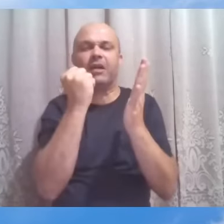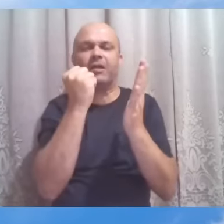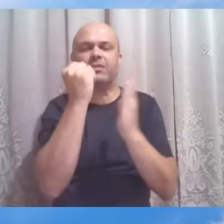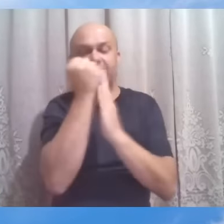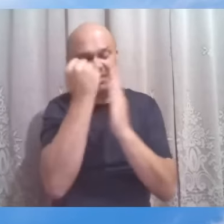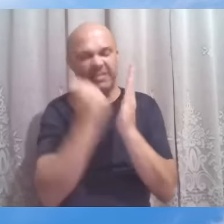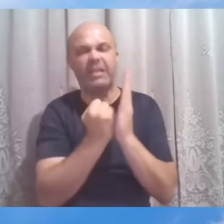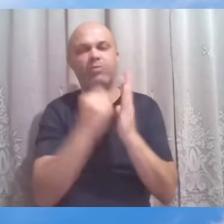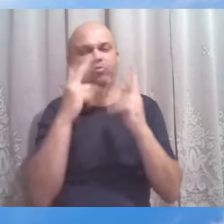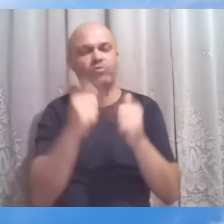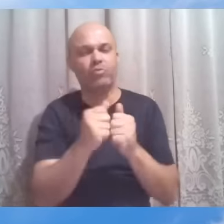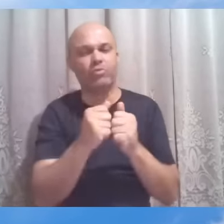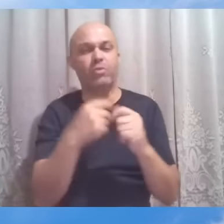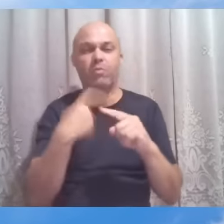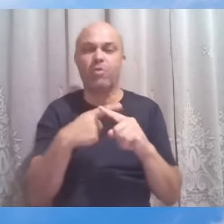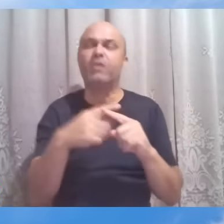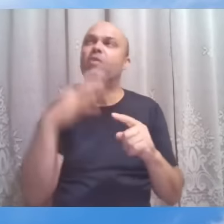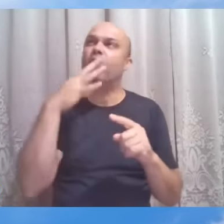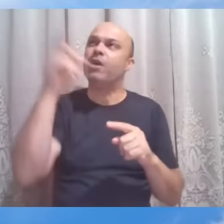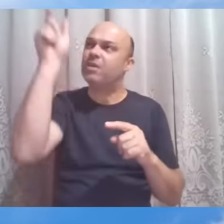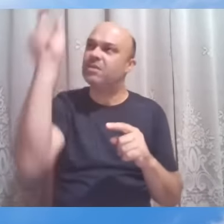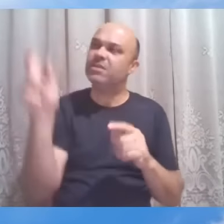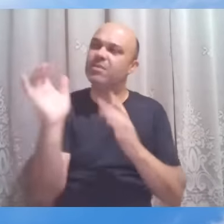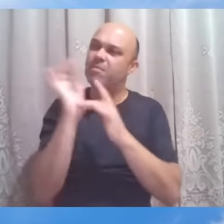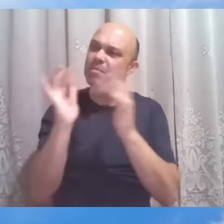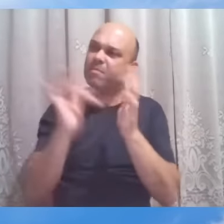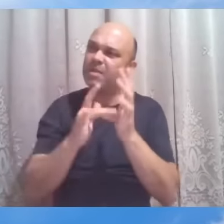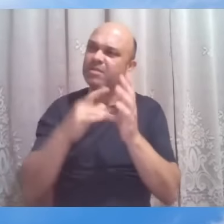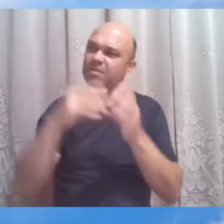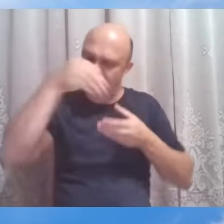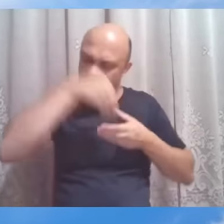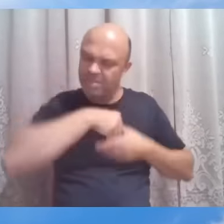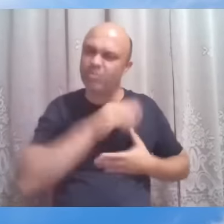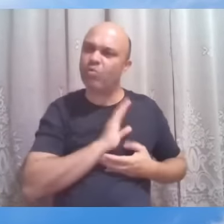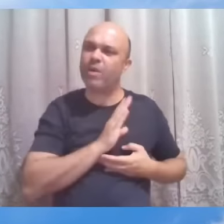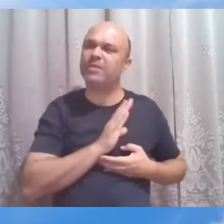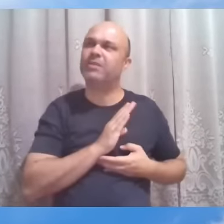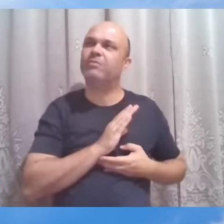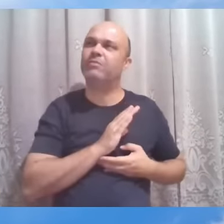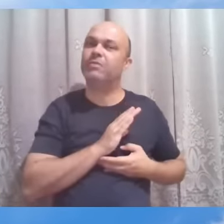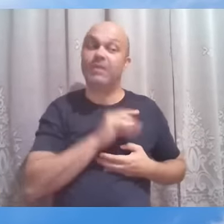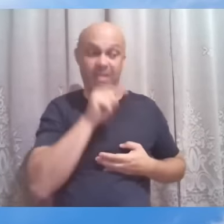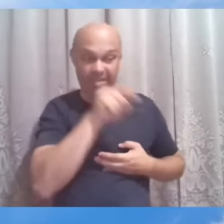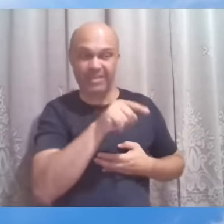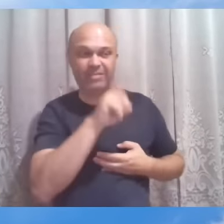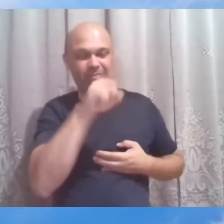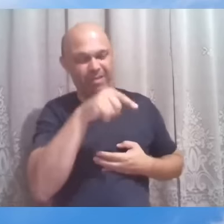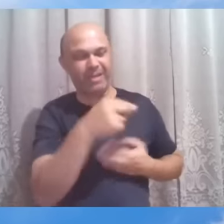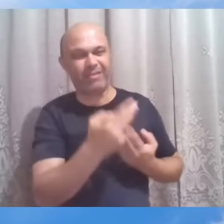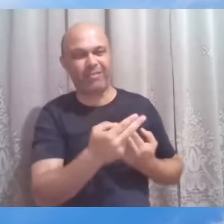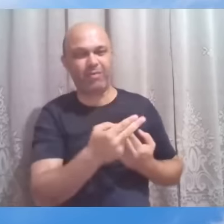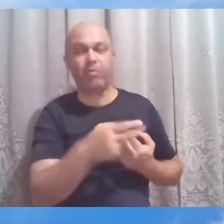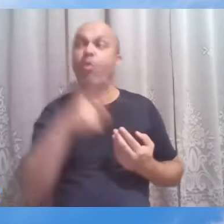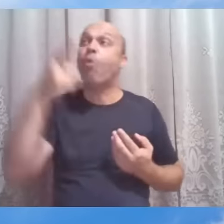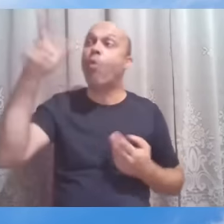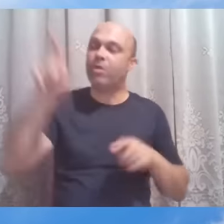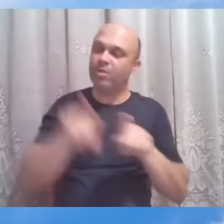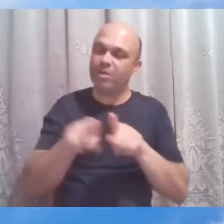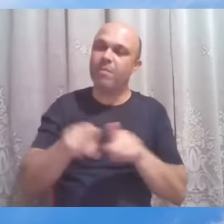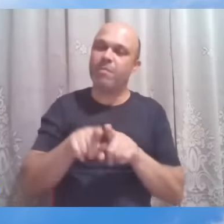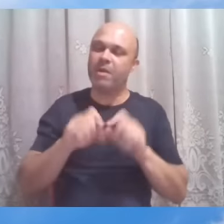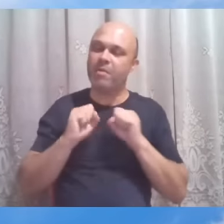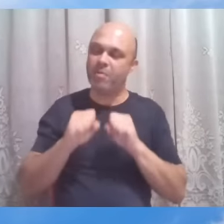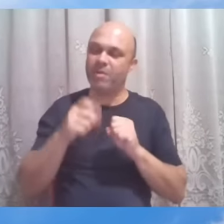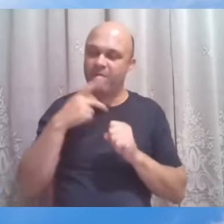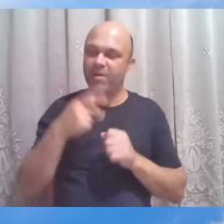reconhecia o mestre o potencial do coração. Esse é um dos casos, um outro que poderíamos enumerar, o